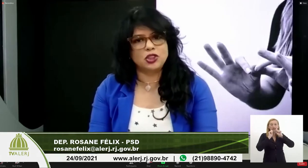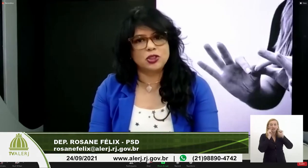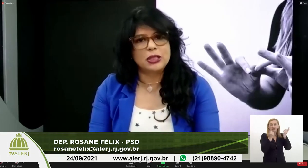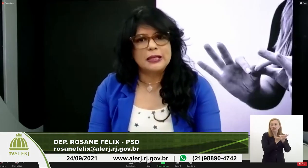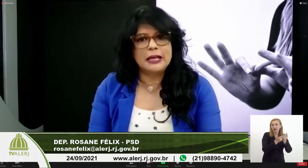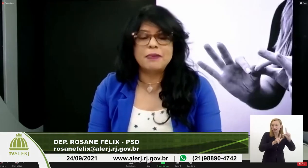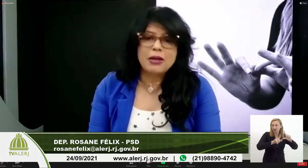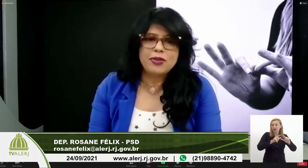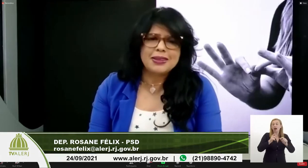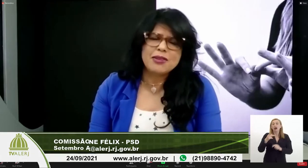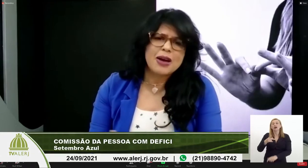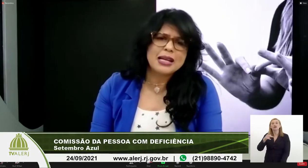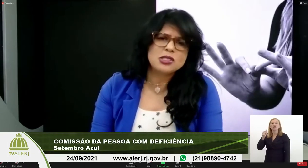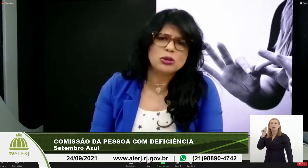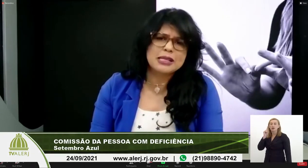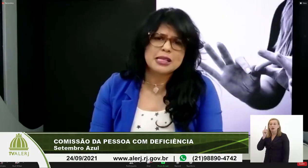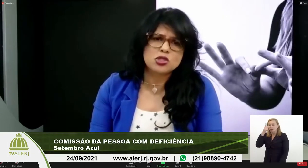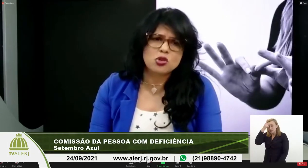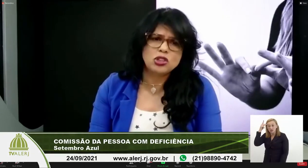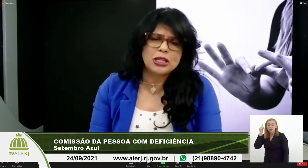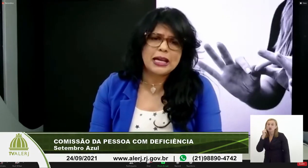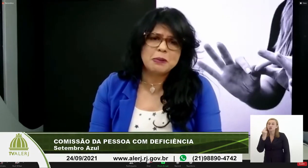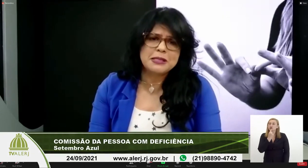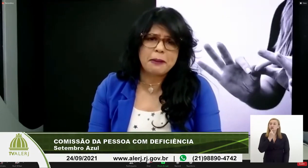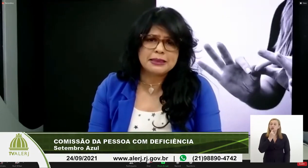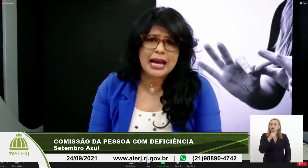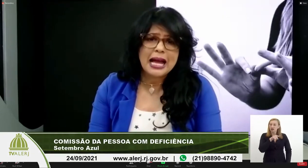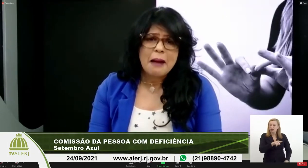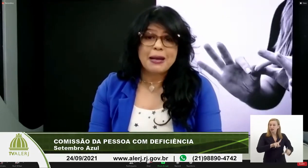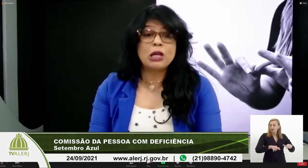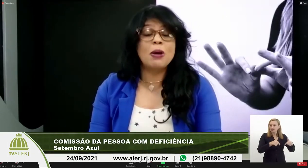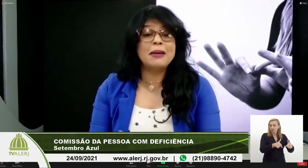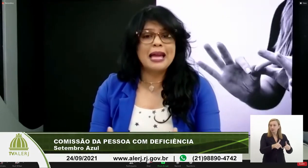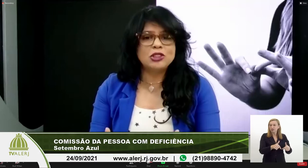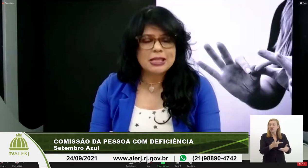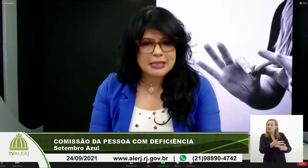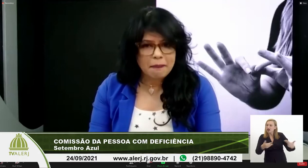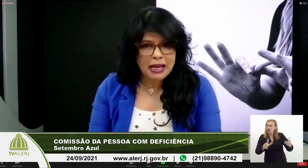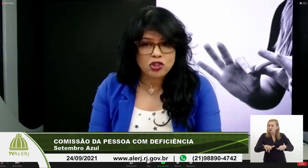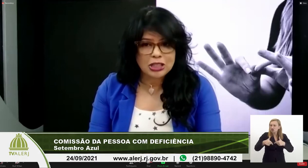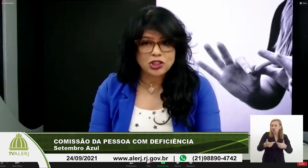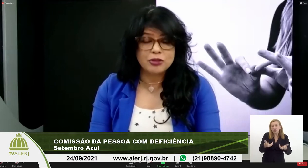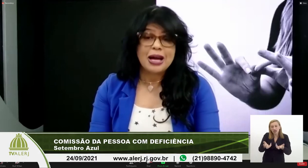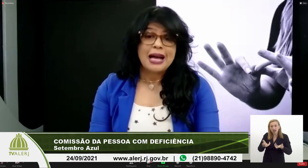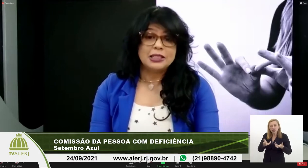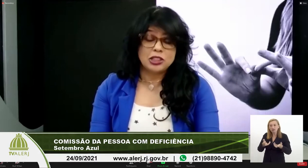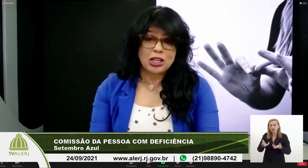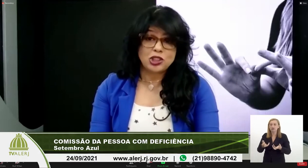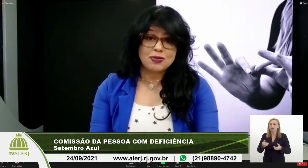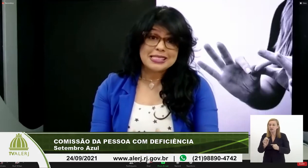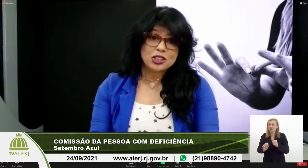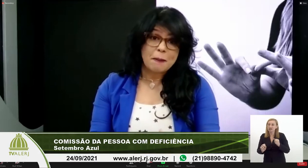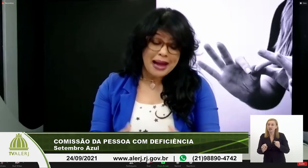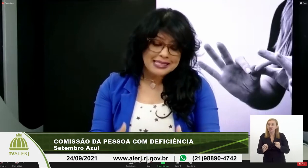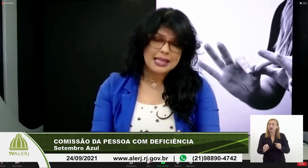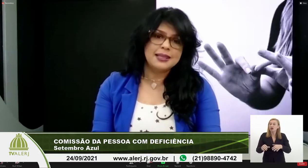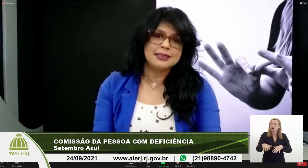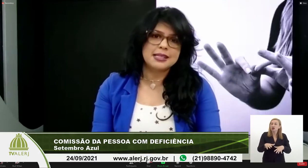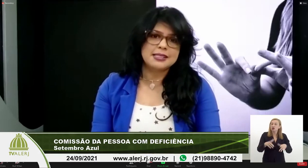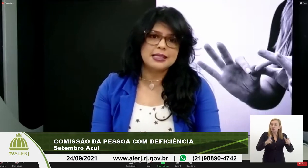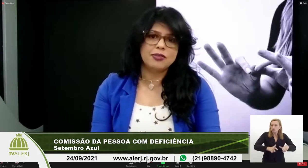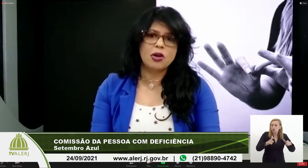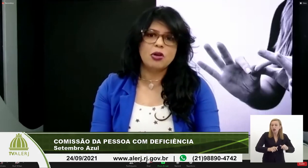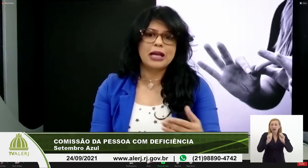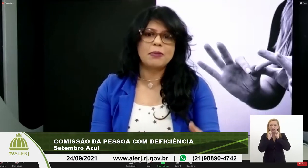protagonistas. Enfim, tem várias outras ações que queremos implantar para que o ambiente da Assembleia Legislativa seja mais